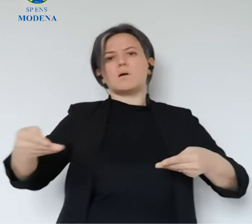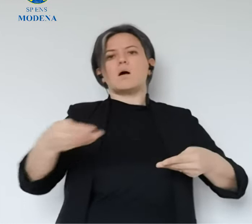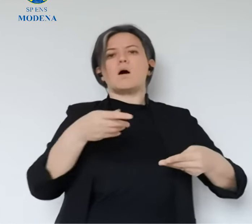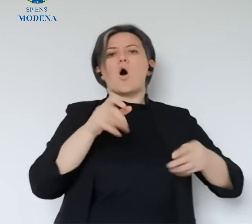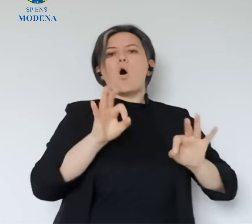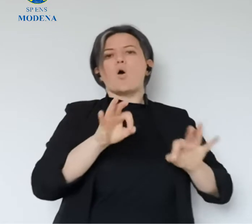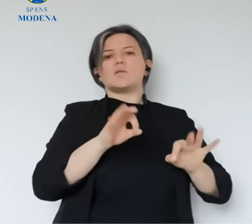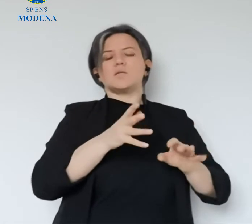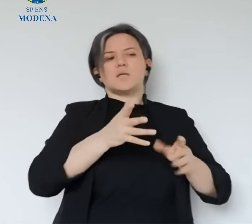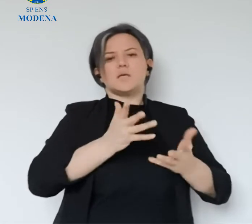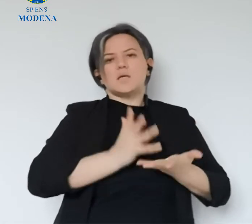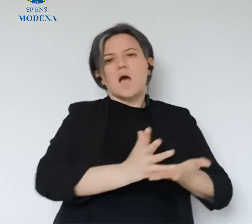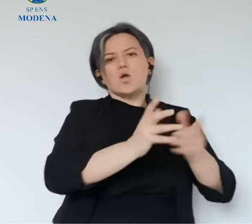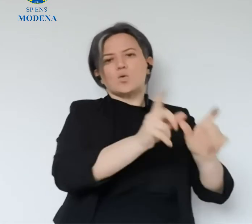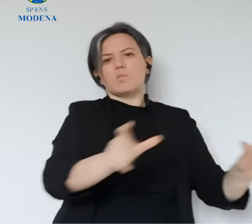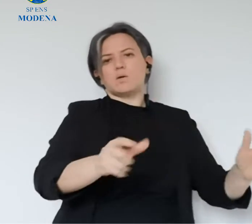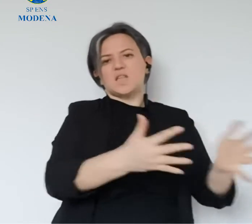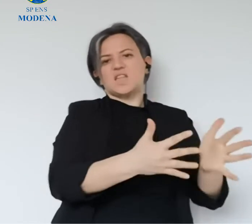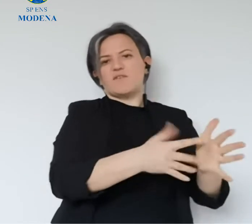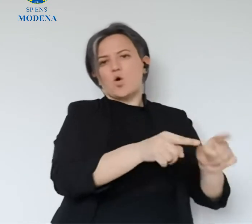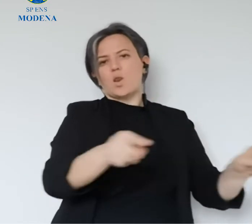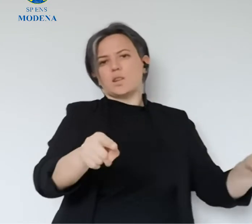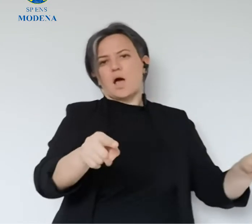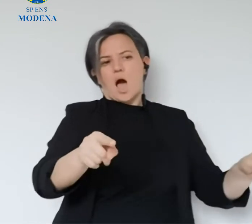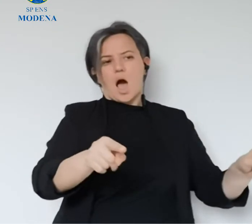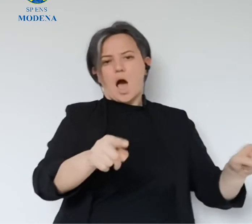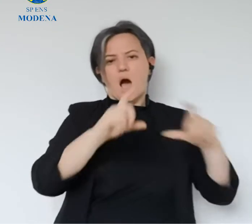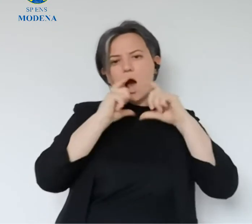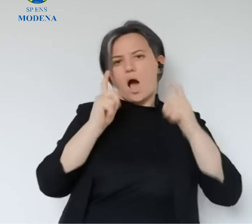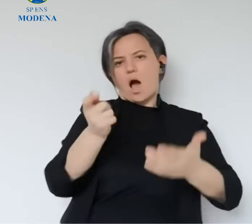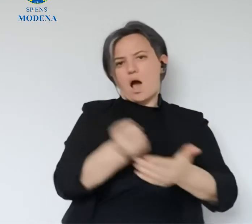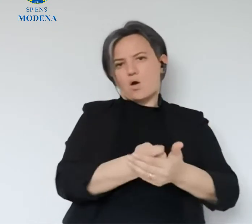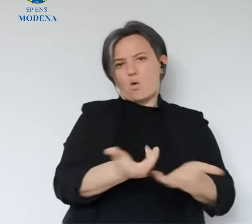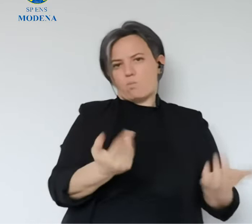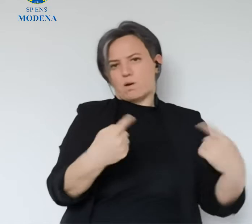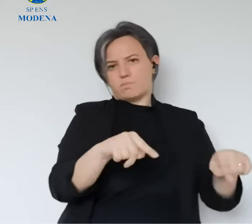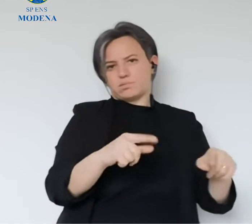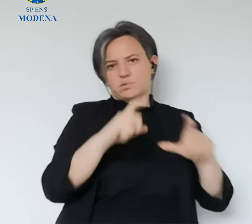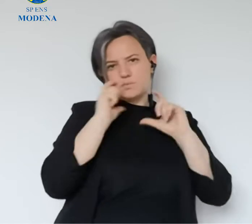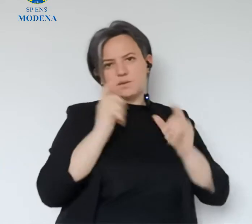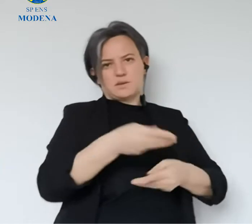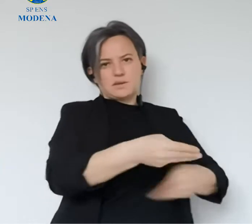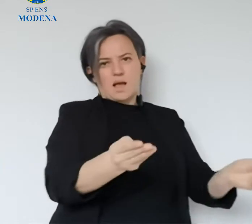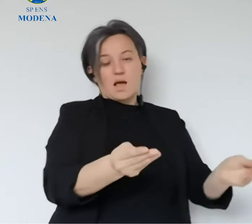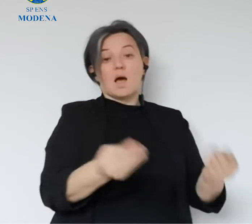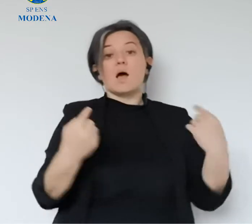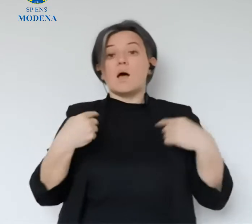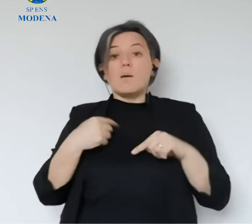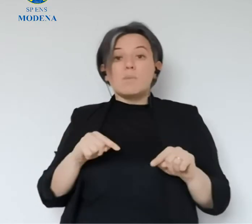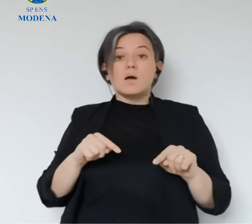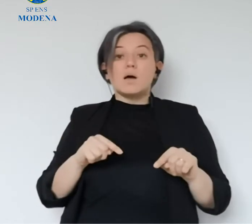piccolo commercio diffusi nella frazione per dare in modo di dare una mano a chi ha avuto maggiore difficoltà nel